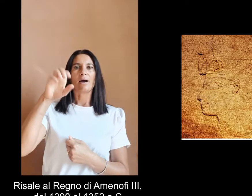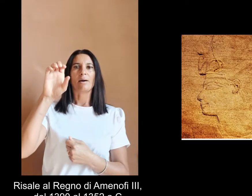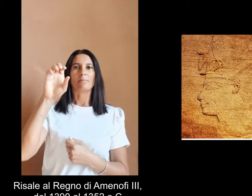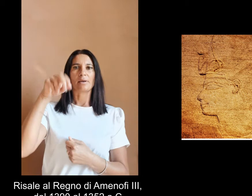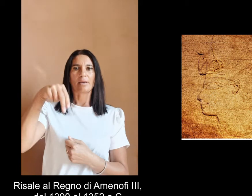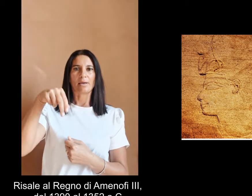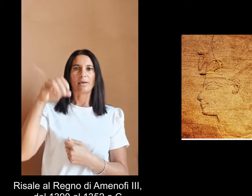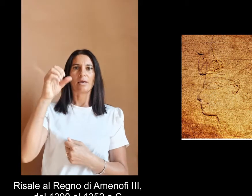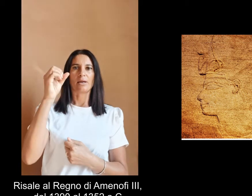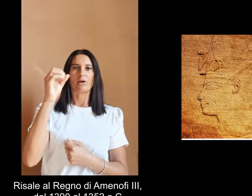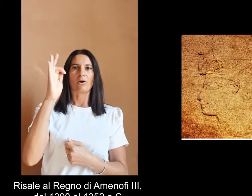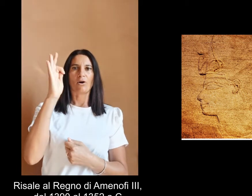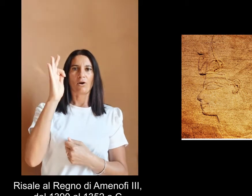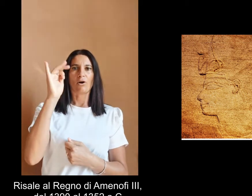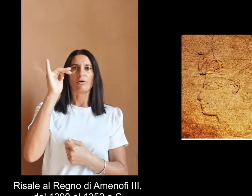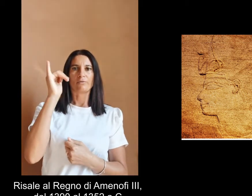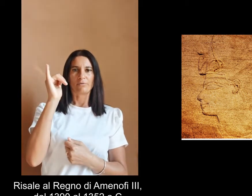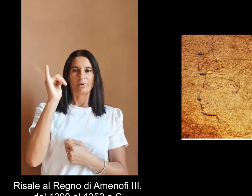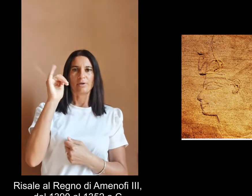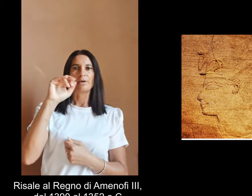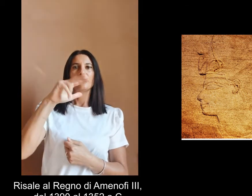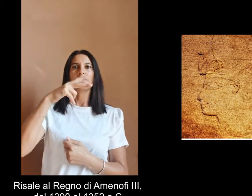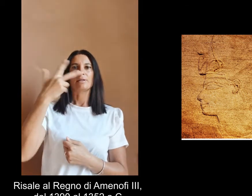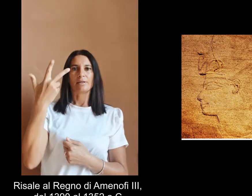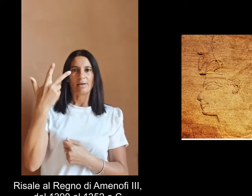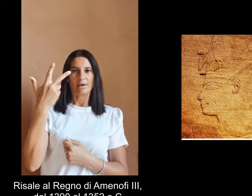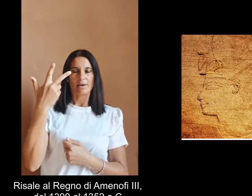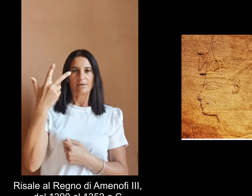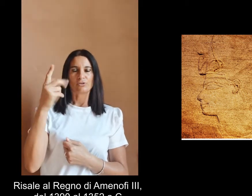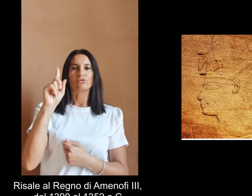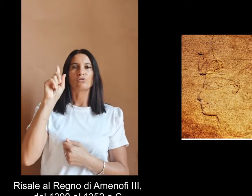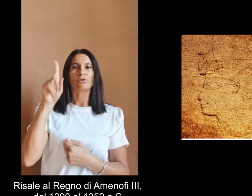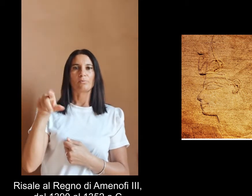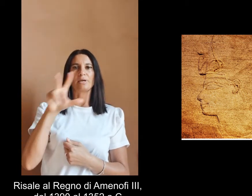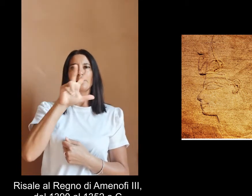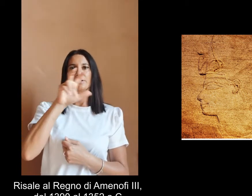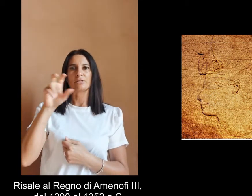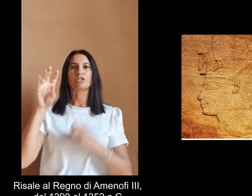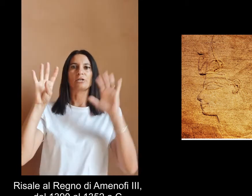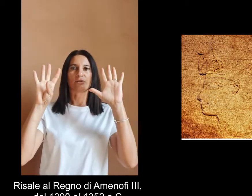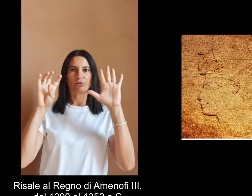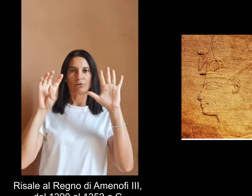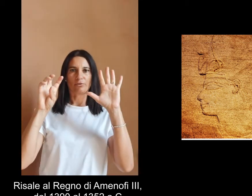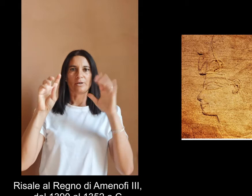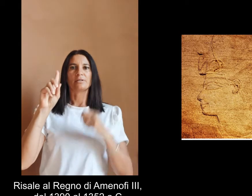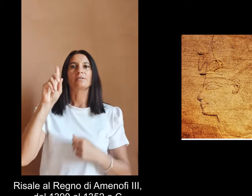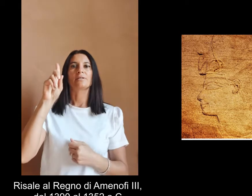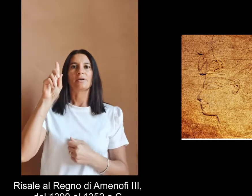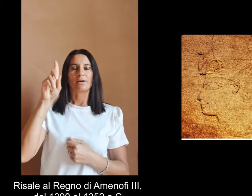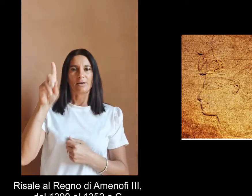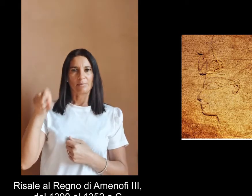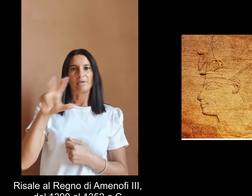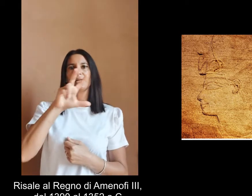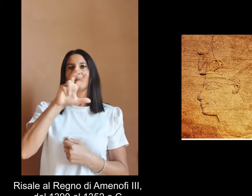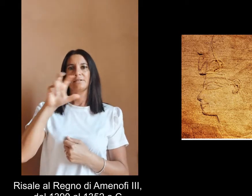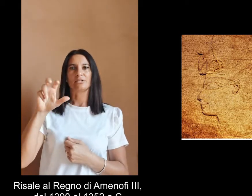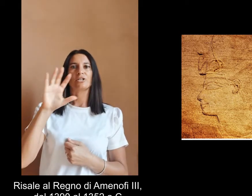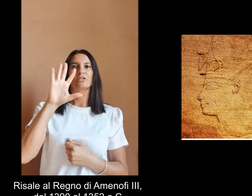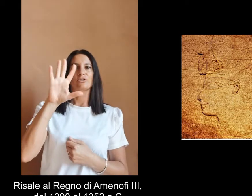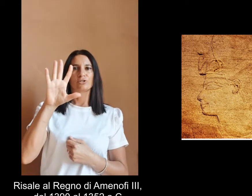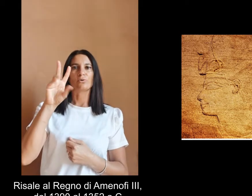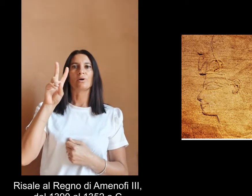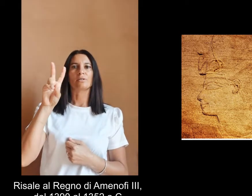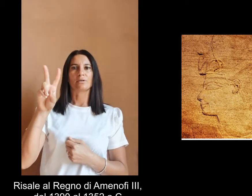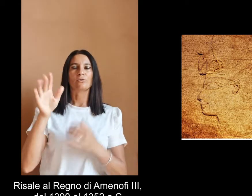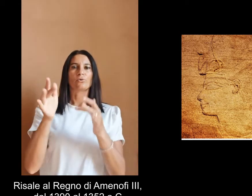di Amenofi III dal 1390